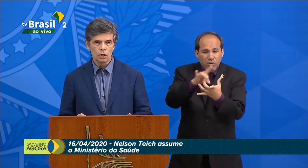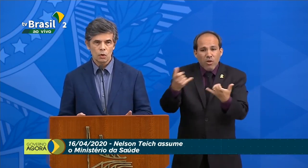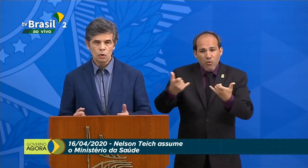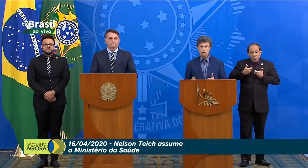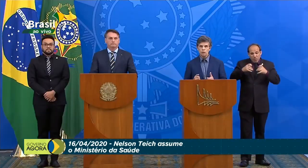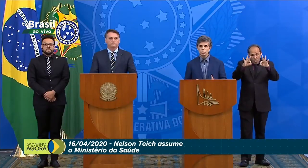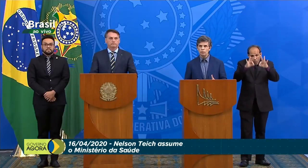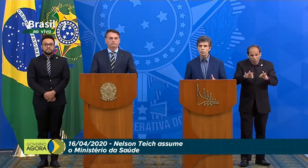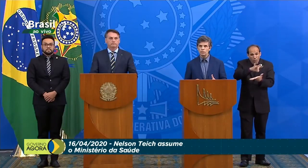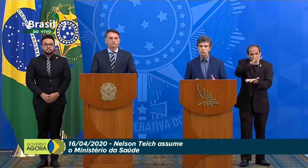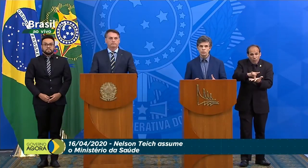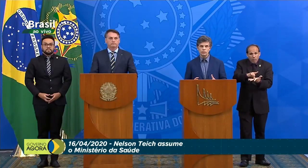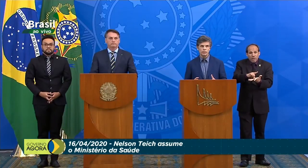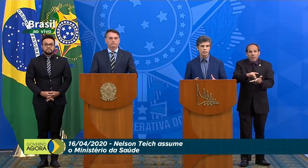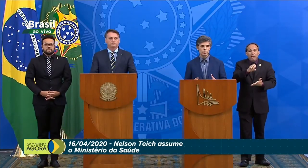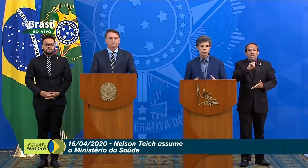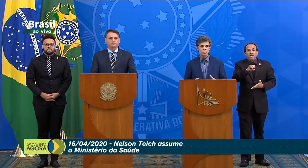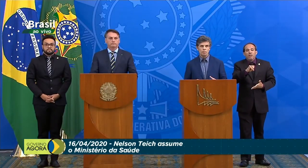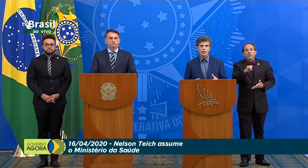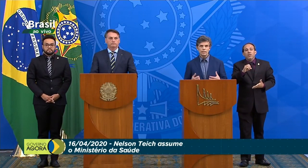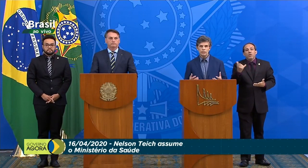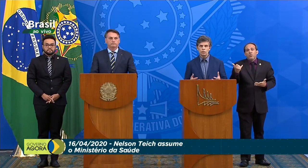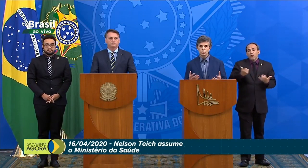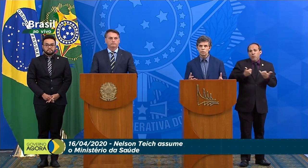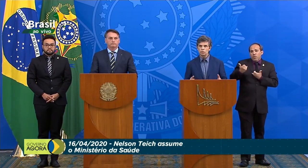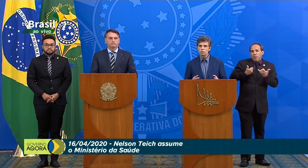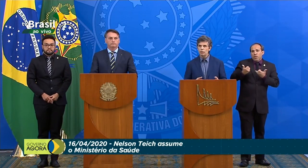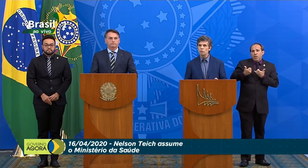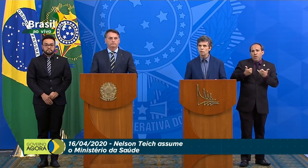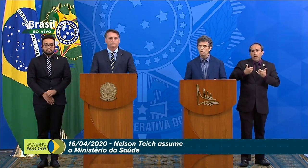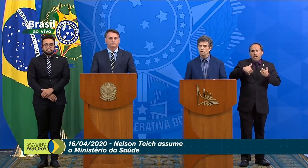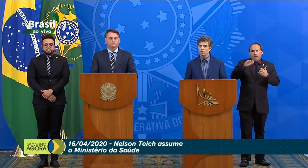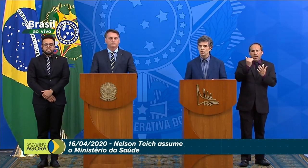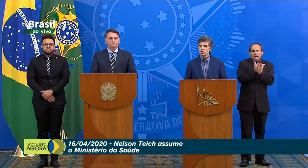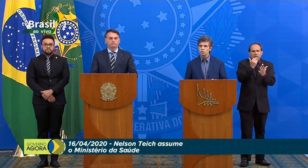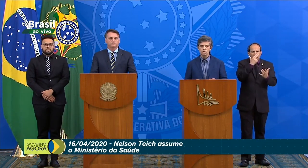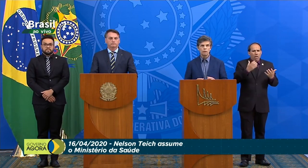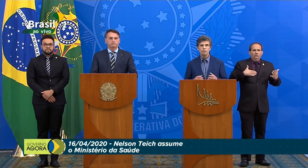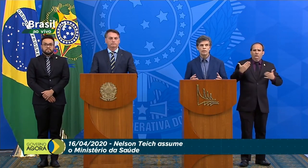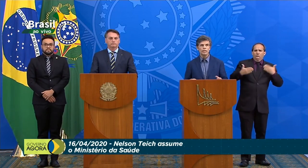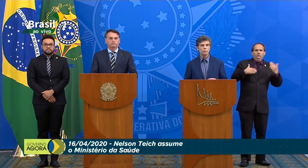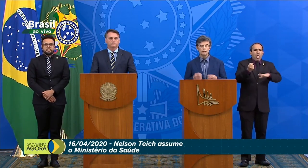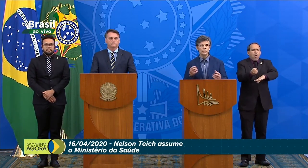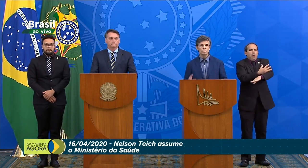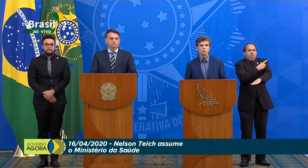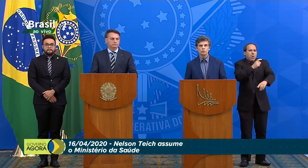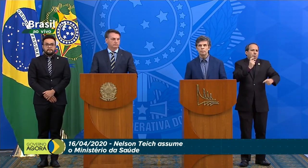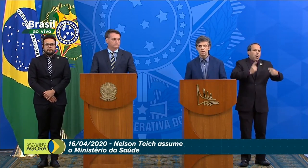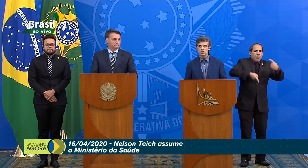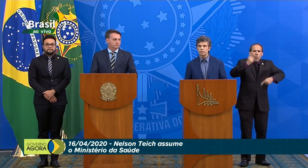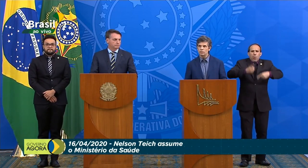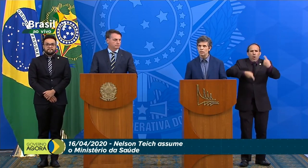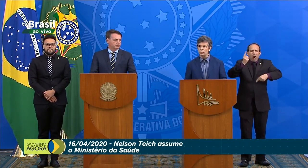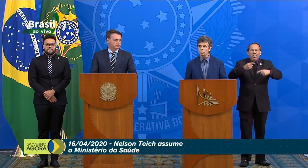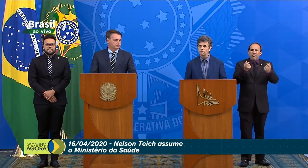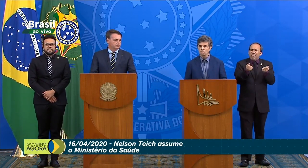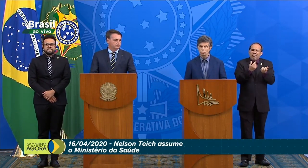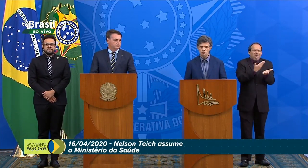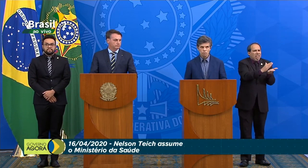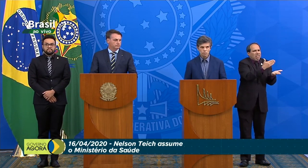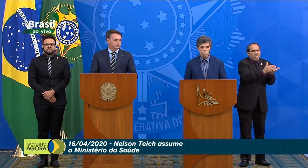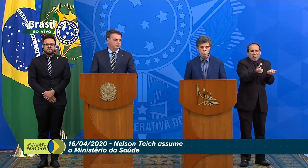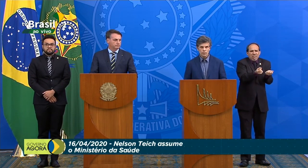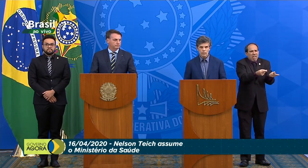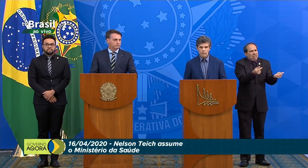sólida. Quanto menos informação você tem, mais aquilo é discutido na emoção. Isso não leva a nada, porque isso é absolutamente ineficiente.